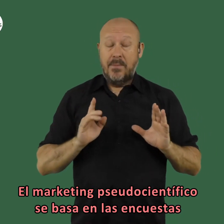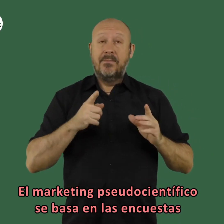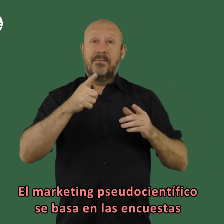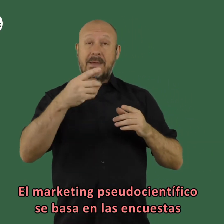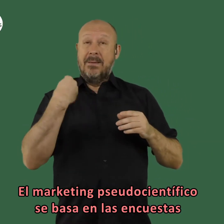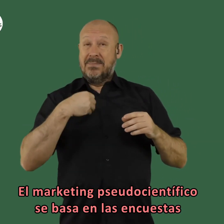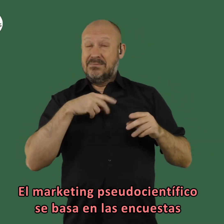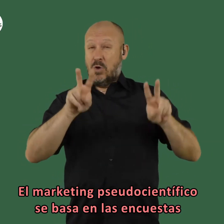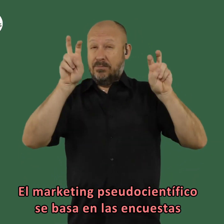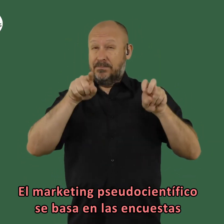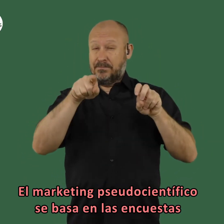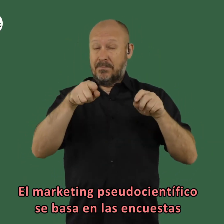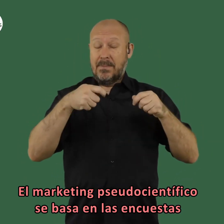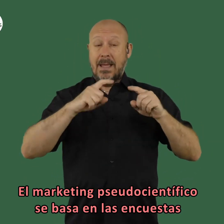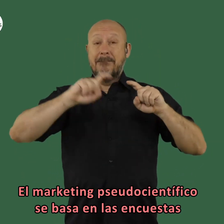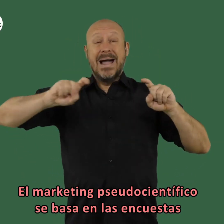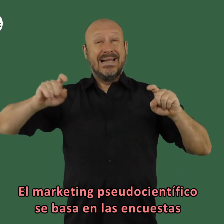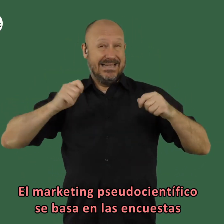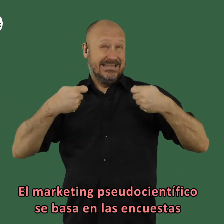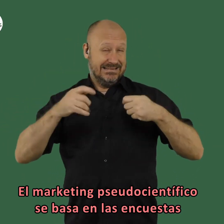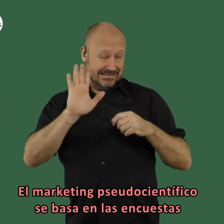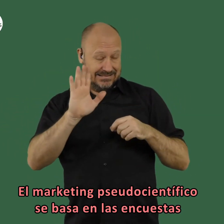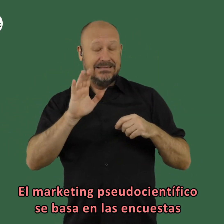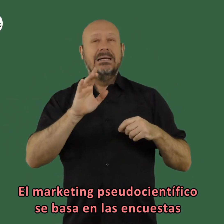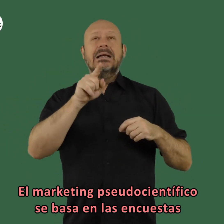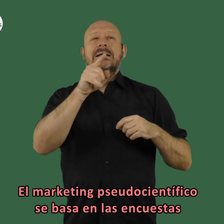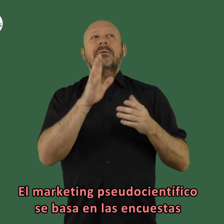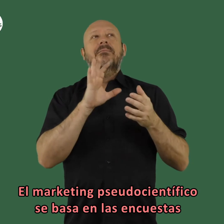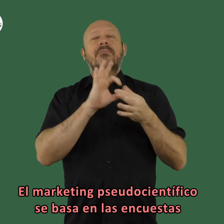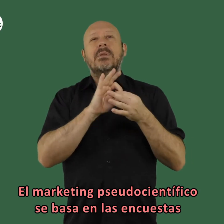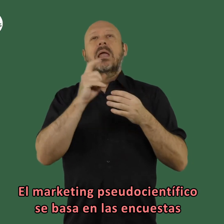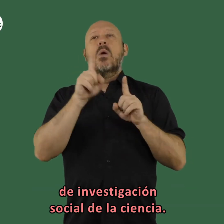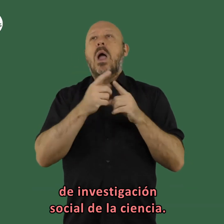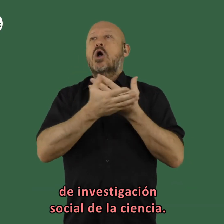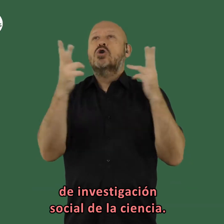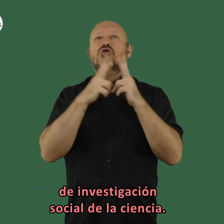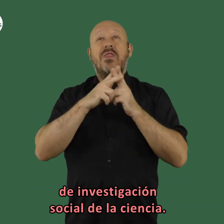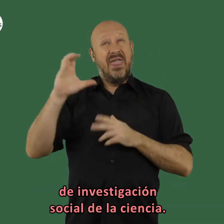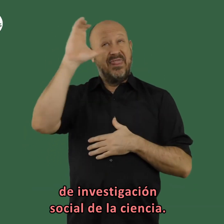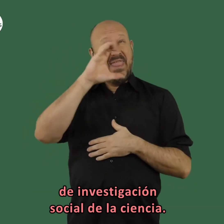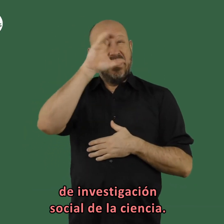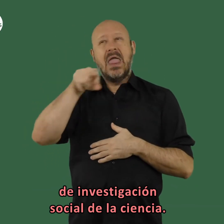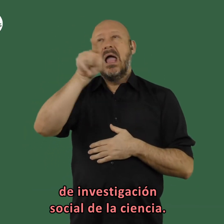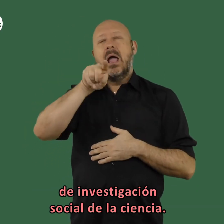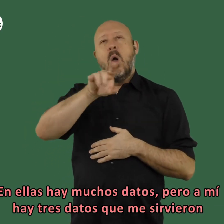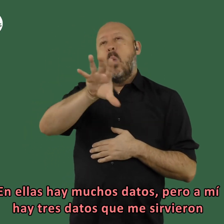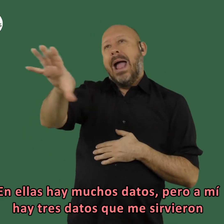marketing pseudocientífico se basa en se basa en las encuentras de percepción social de la ciencia en ellas